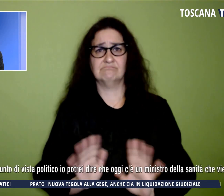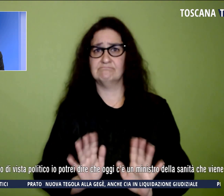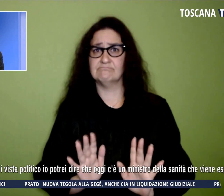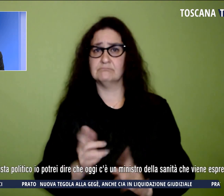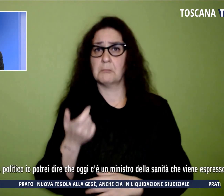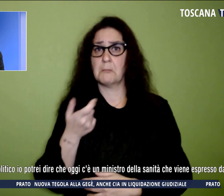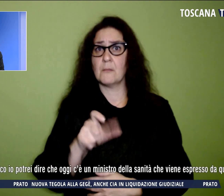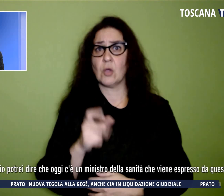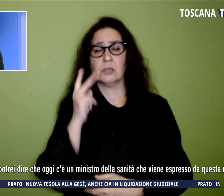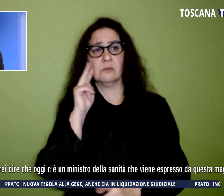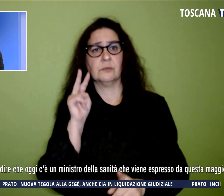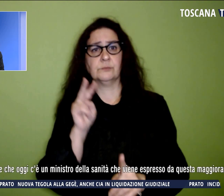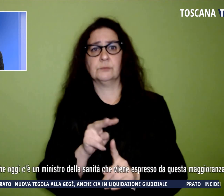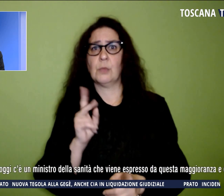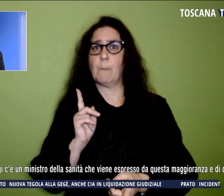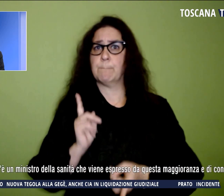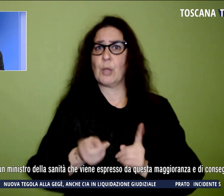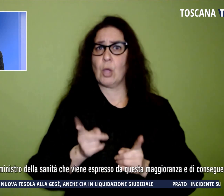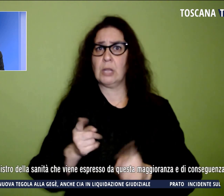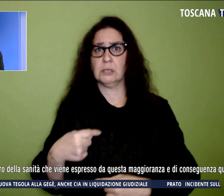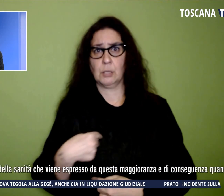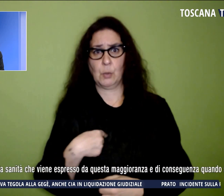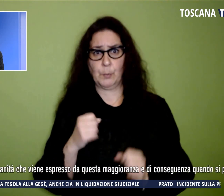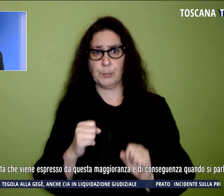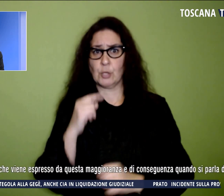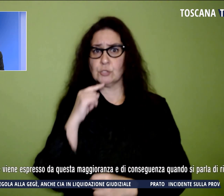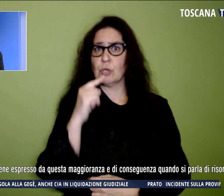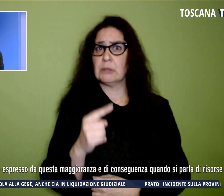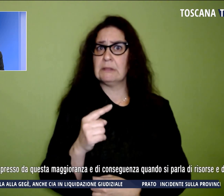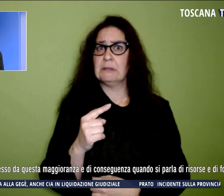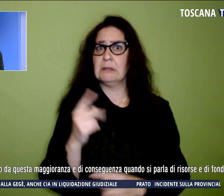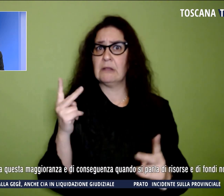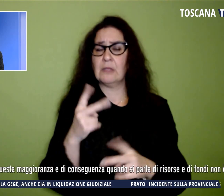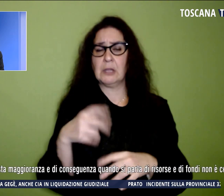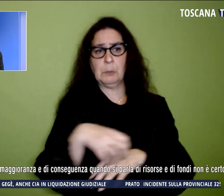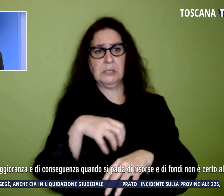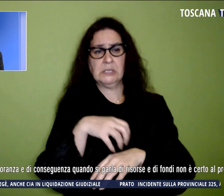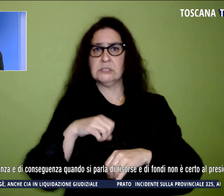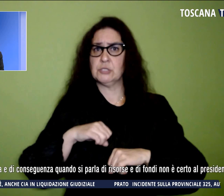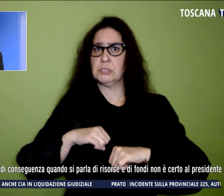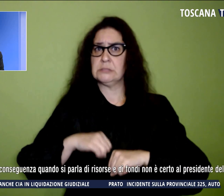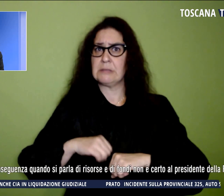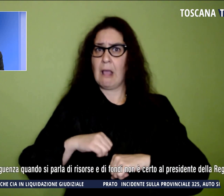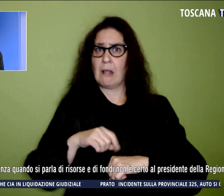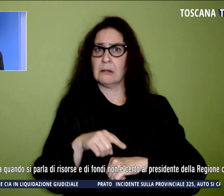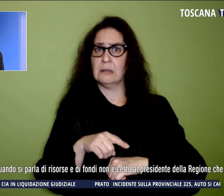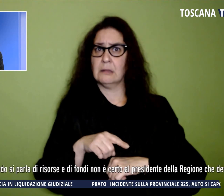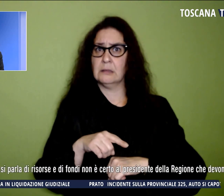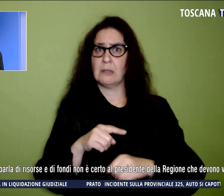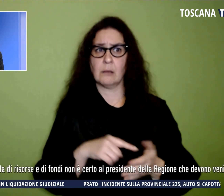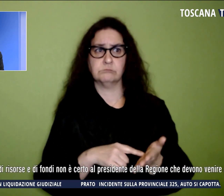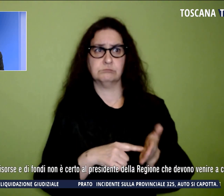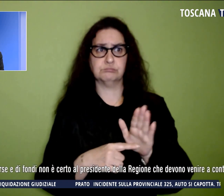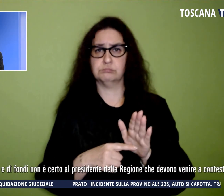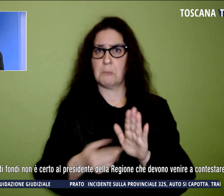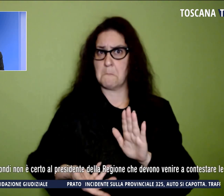io potrei dire che oggi c'è un Ministro della Sanità che viene espresso da questa maggioranza e